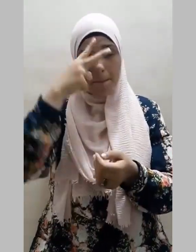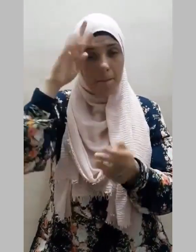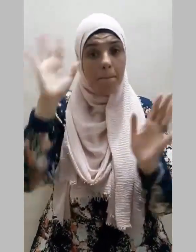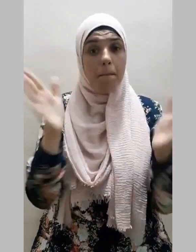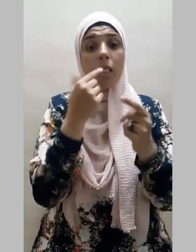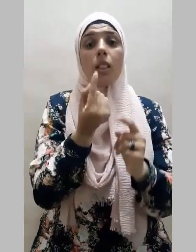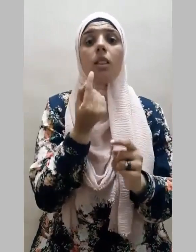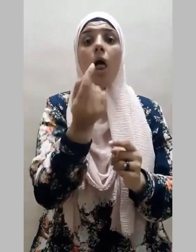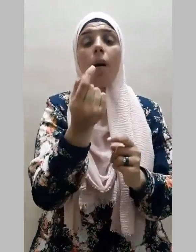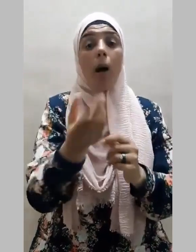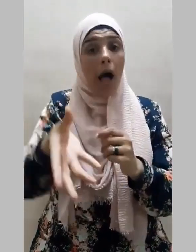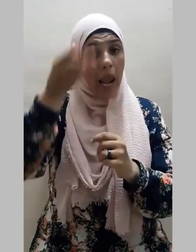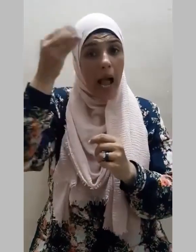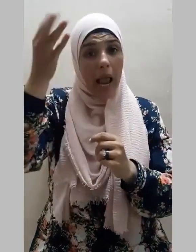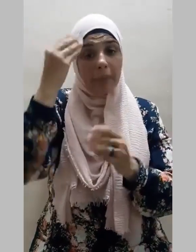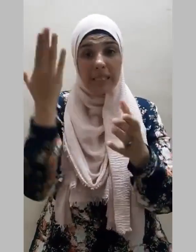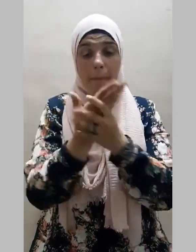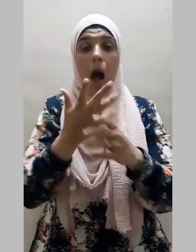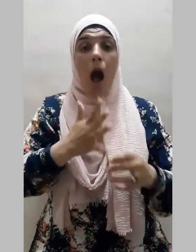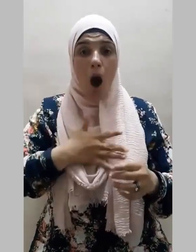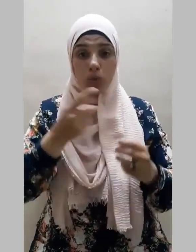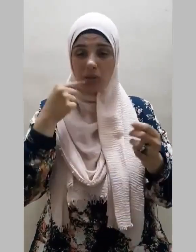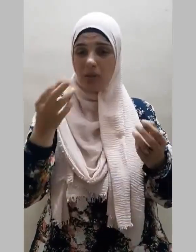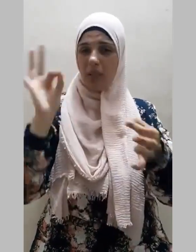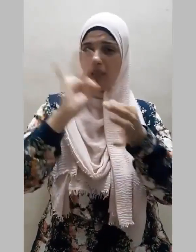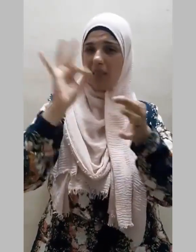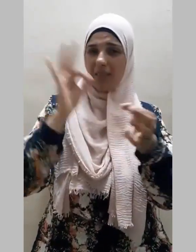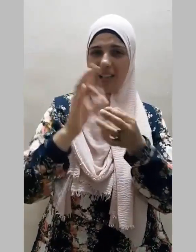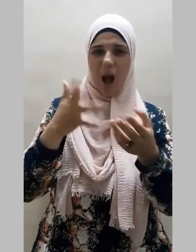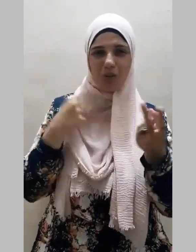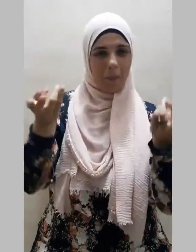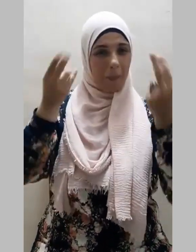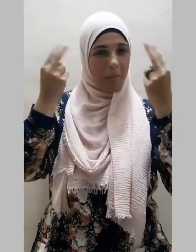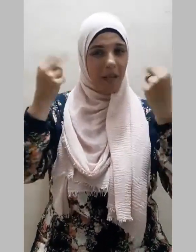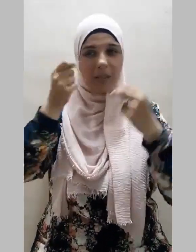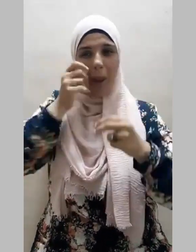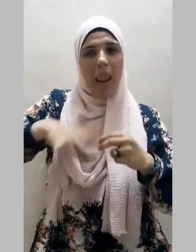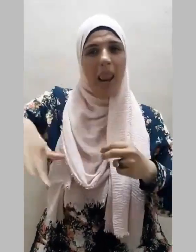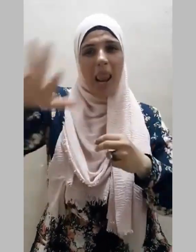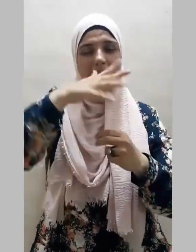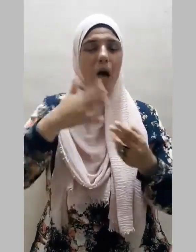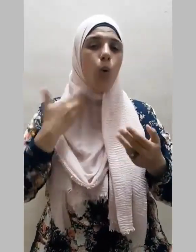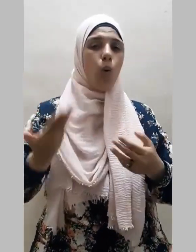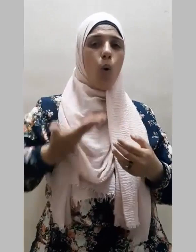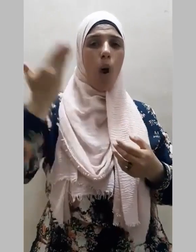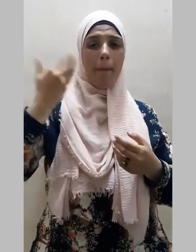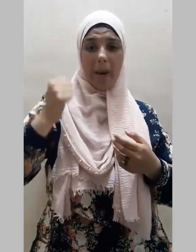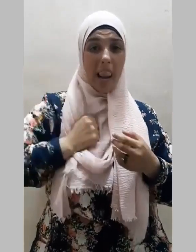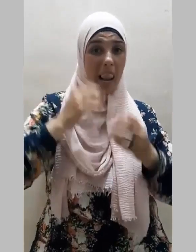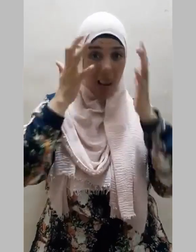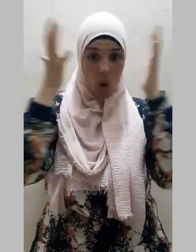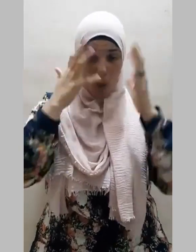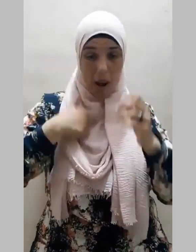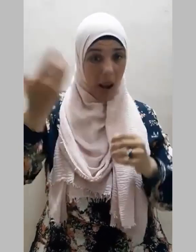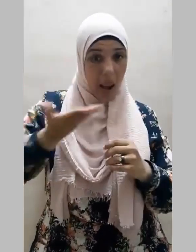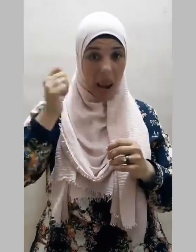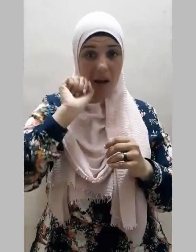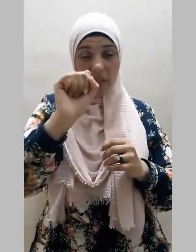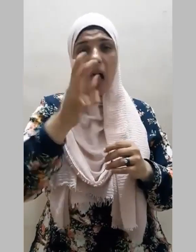العلم ليماري به السفهات أو ليباهي به العلماء أو ليصرف